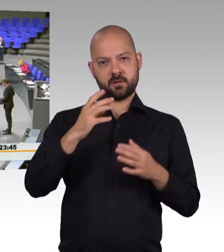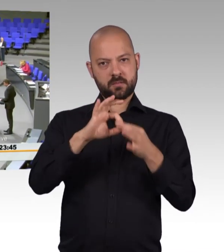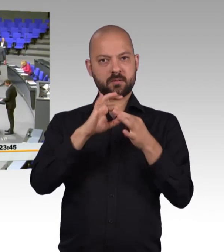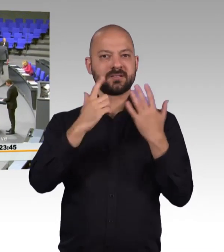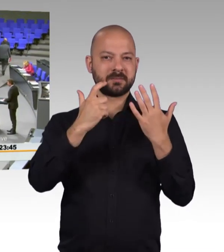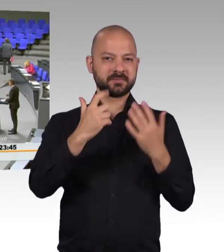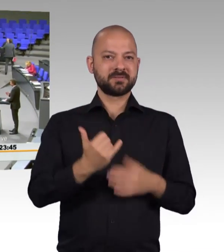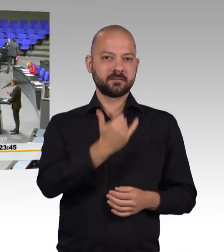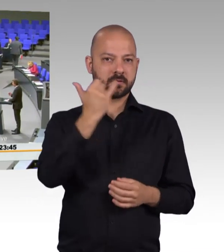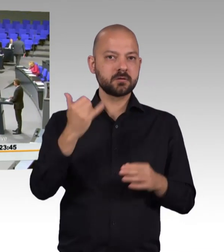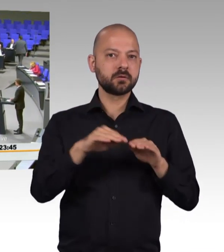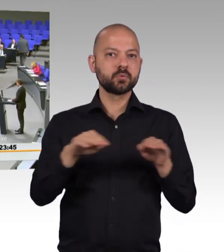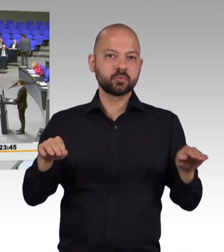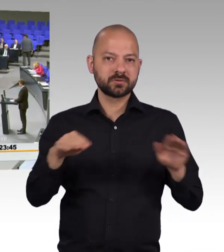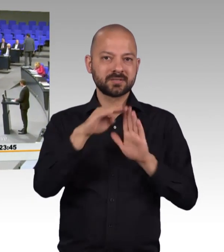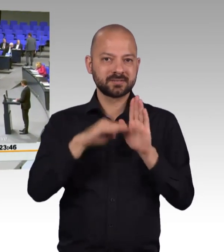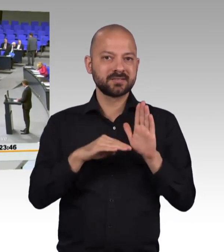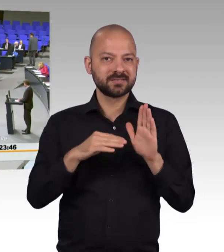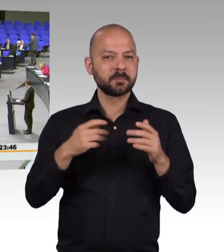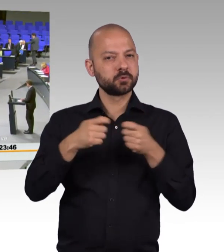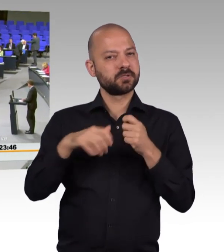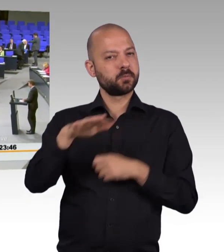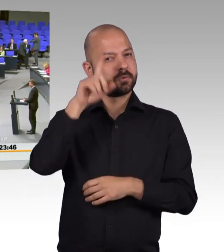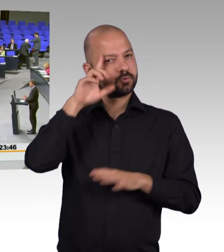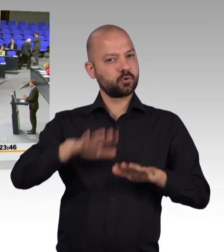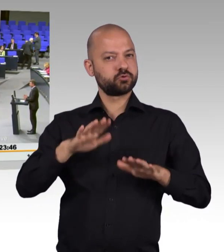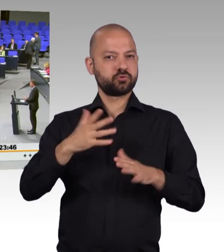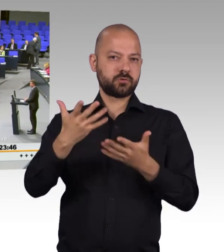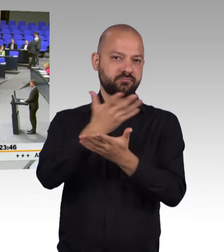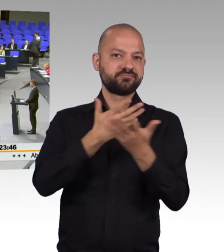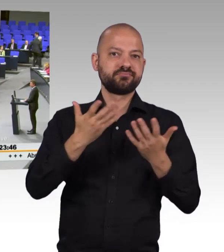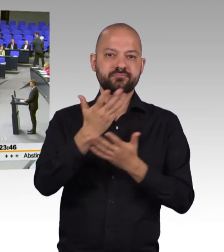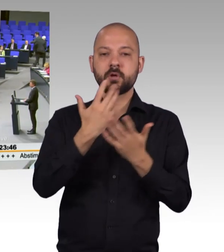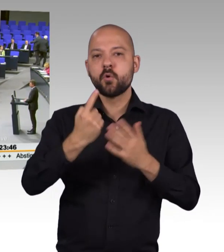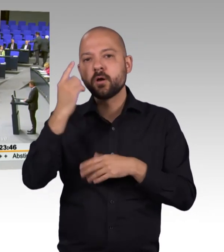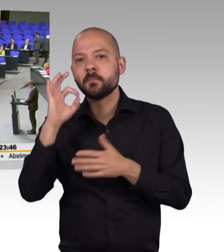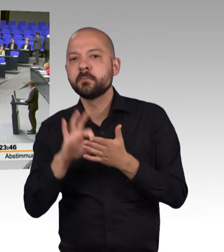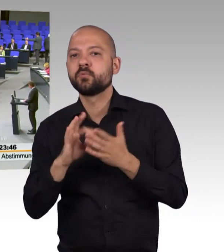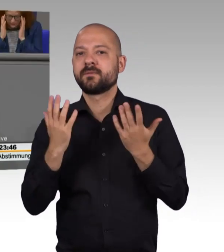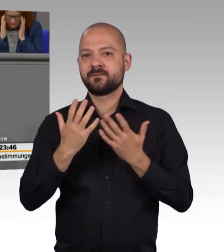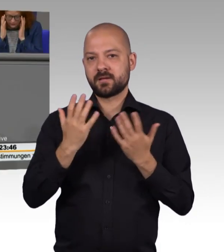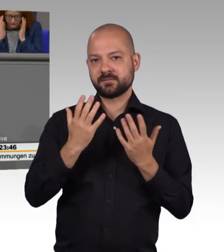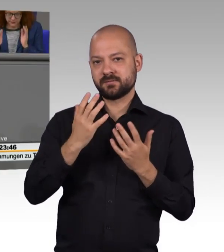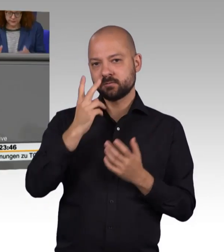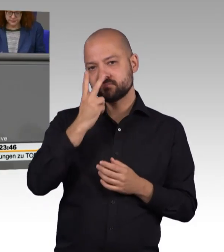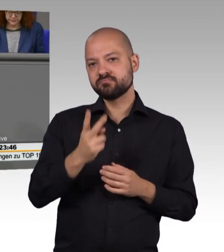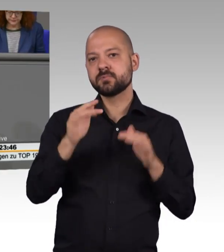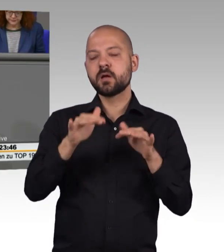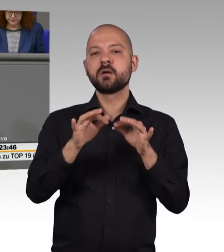diskutiert. Welcher Höhepunkt hätte es sein können, unter dem jetzt folgenden Tagesordnungspunkt das inklusive Wahlrecht so zu schaffen,